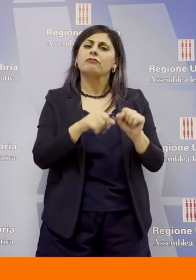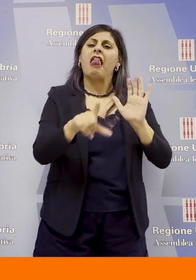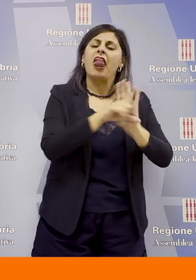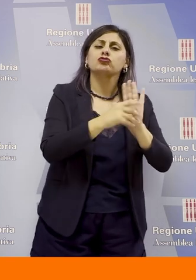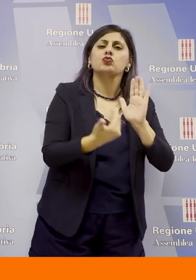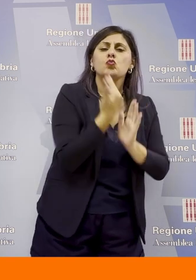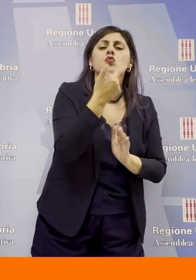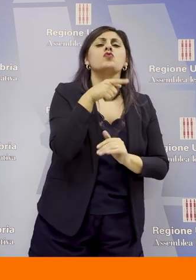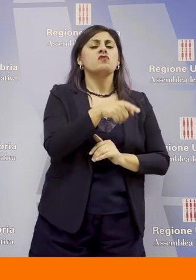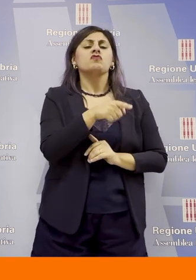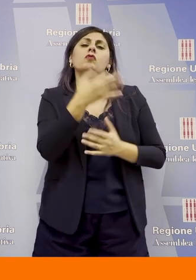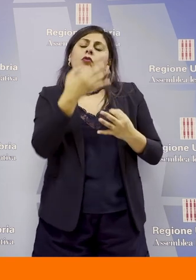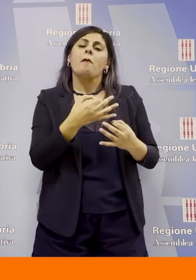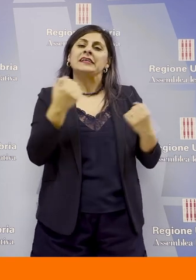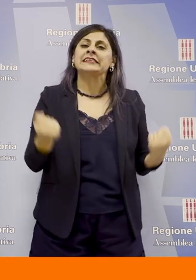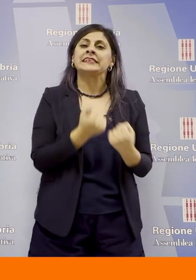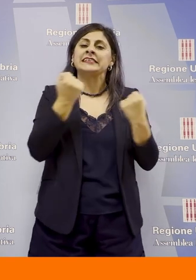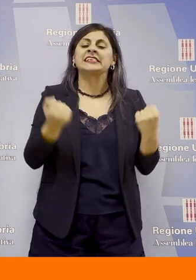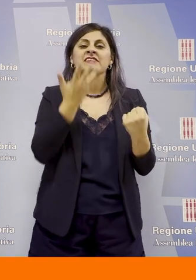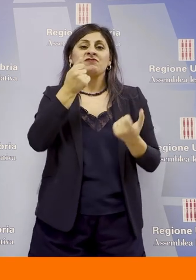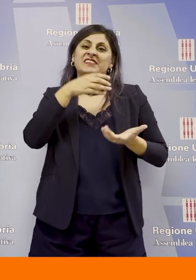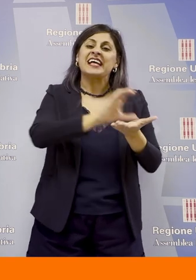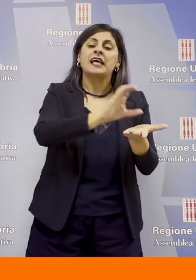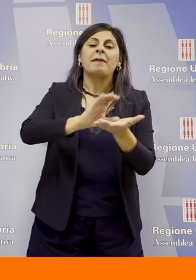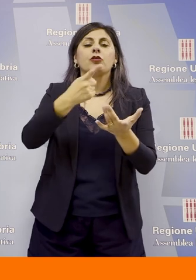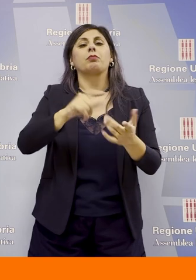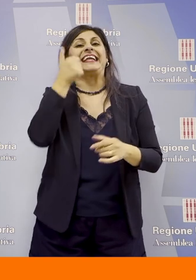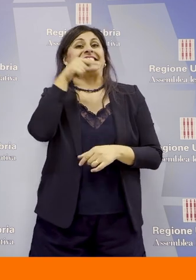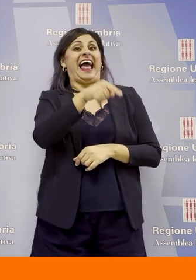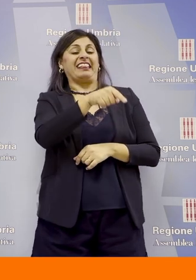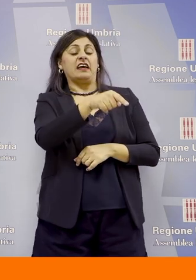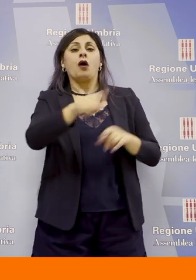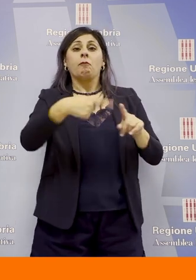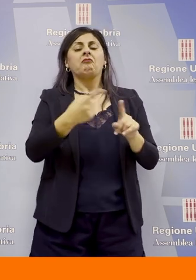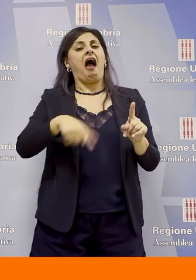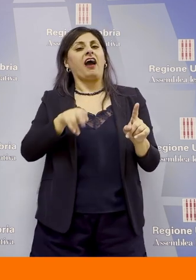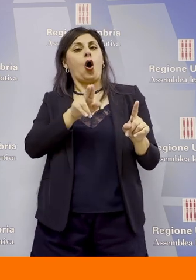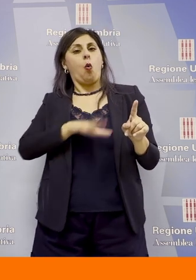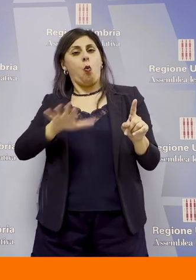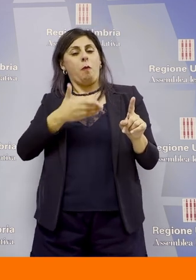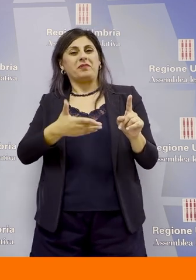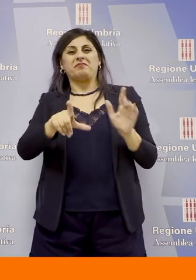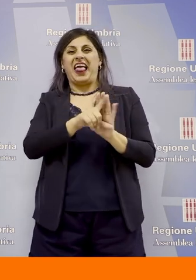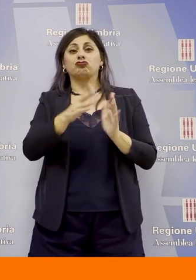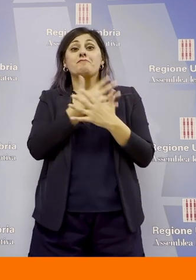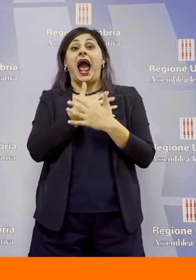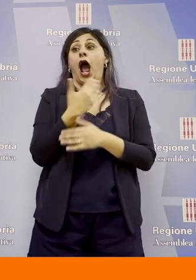che concorrono nel promuovere, nel finanziare queste iniziative e da ultimo anche la Regione Umbria con una legge del maggio scorso ha